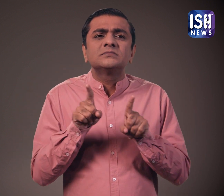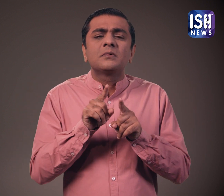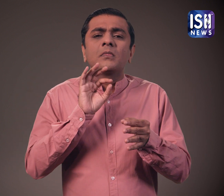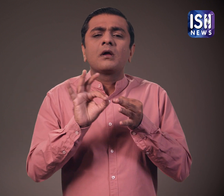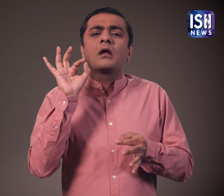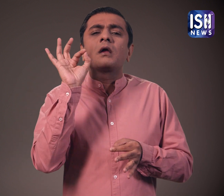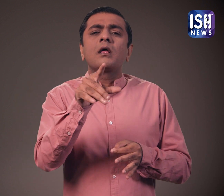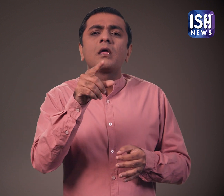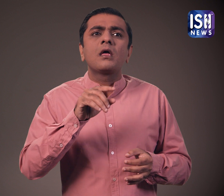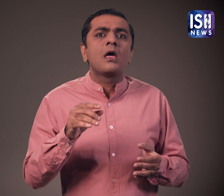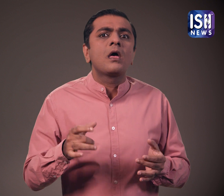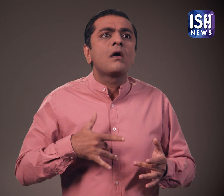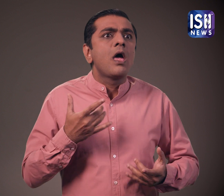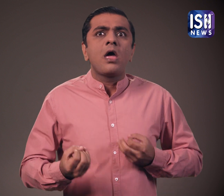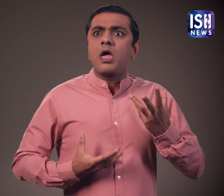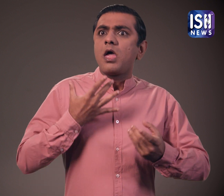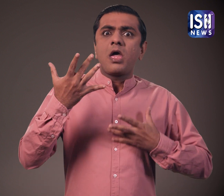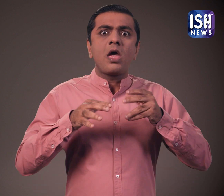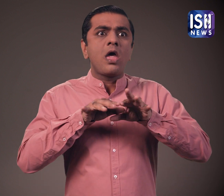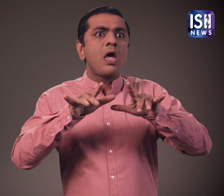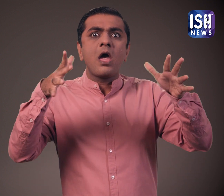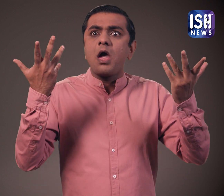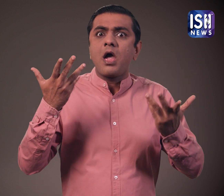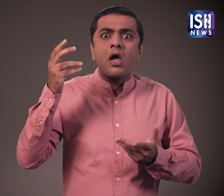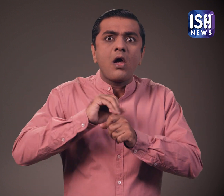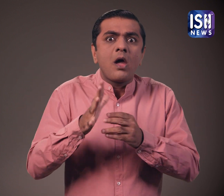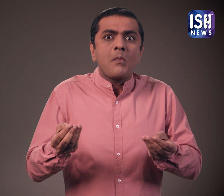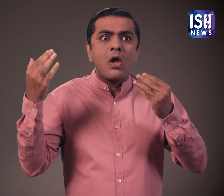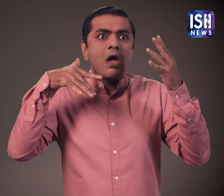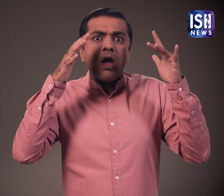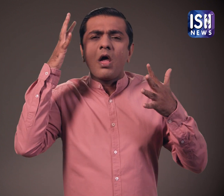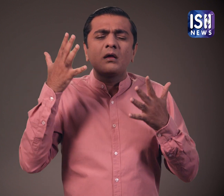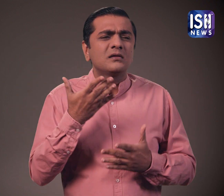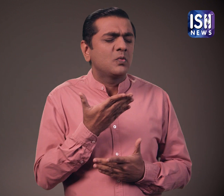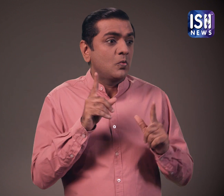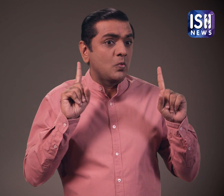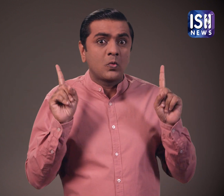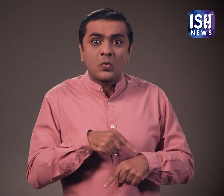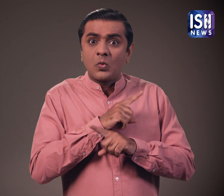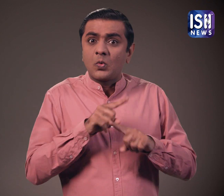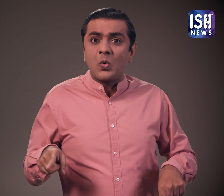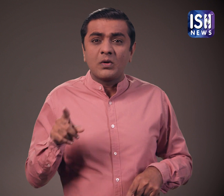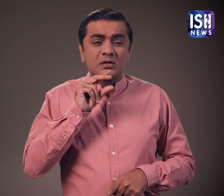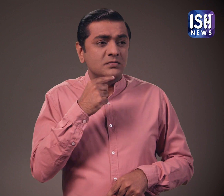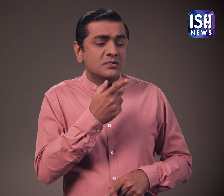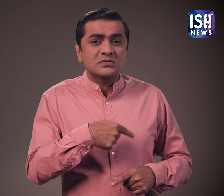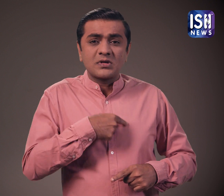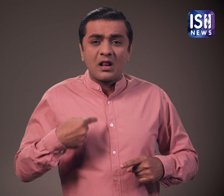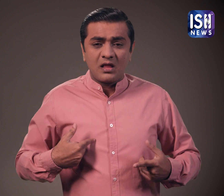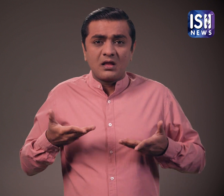ये लोगों में कोविड को लेकर देशत पैदा करने के लिए है ये सच नहीं है उन्होंने कहा मैं अभी